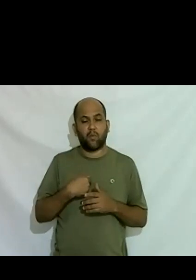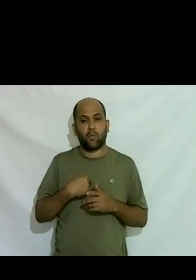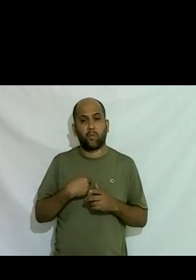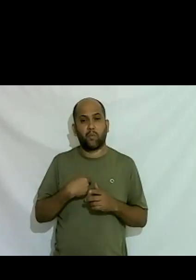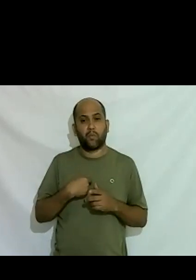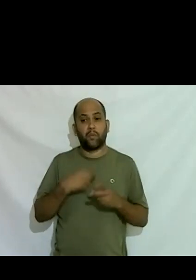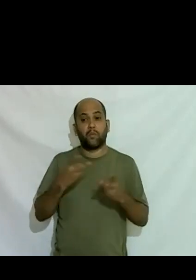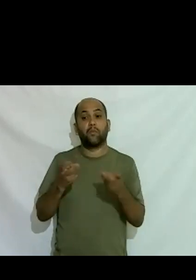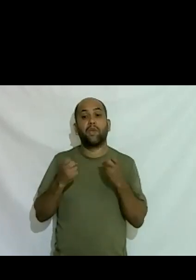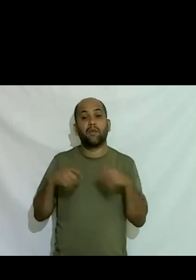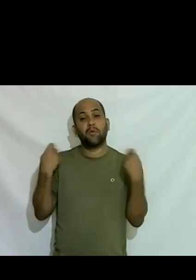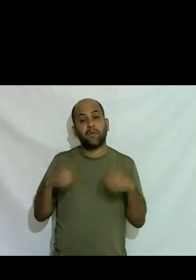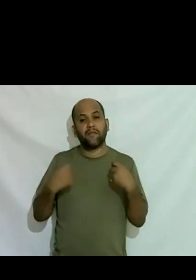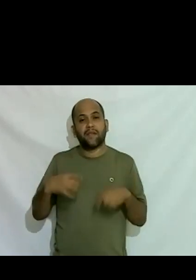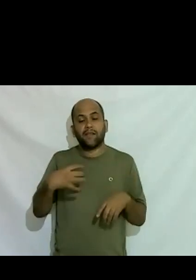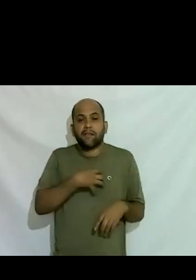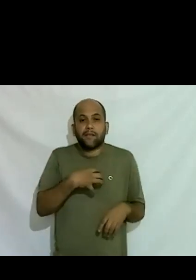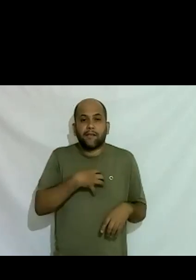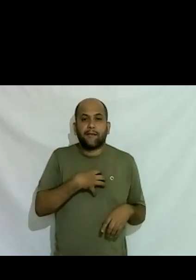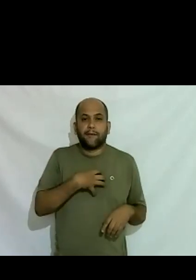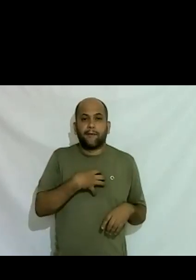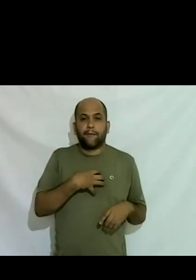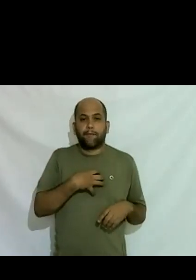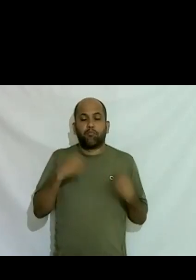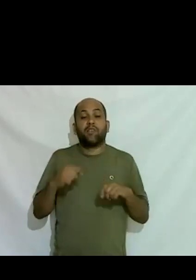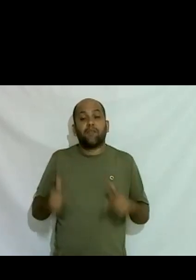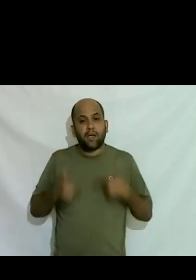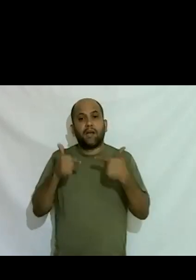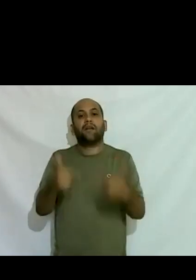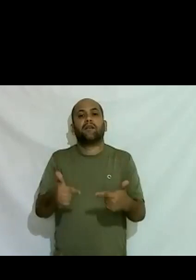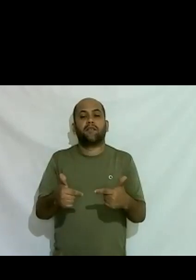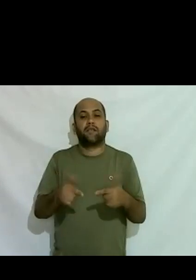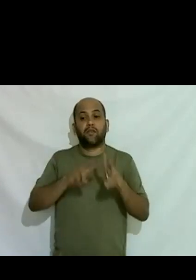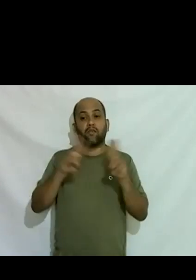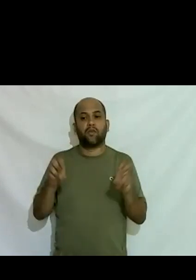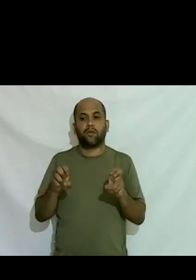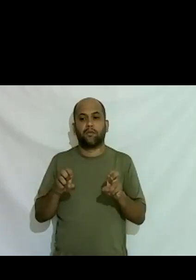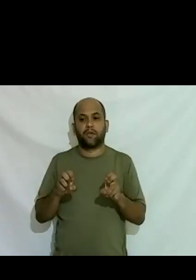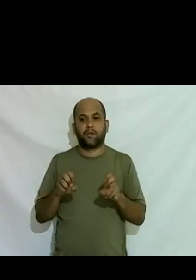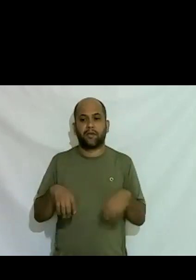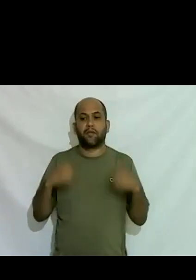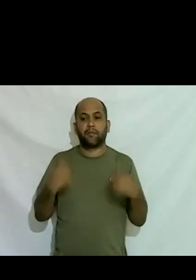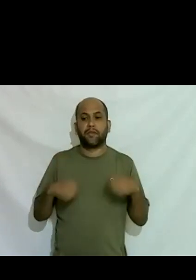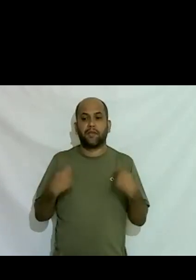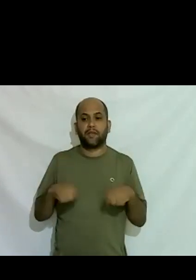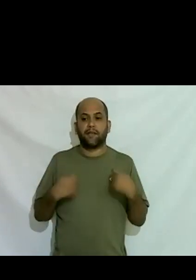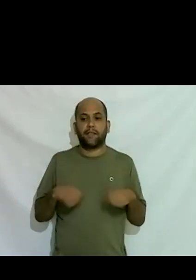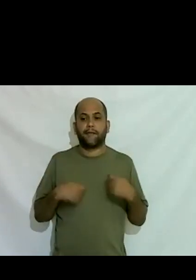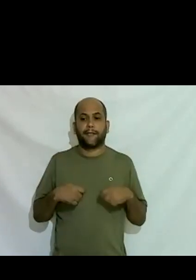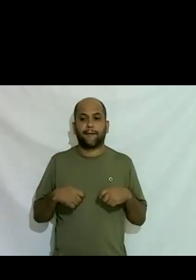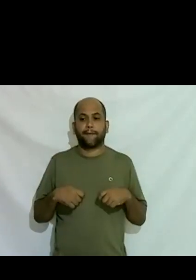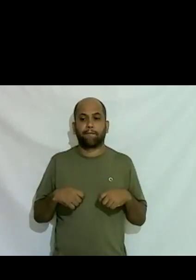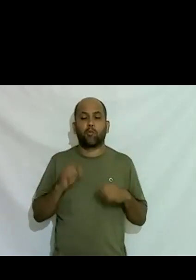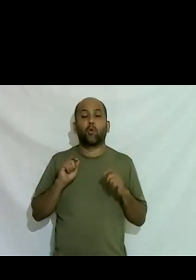precisava fazer sentir que eu precisava fazer alguma coisa a respeito que eu precisava o que eu